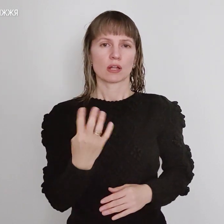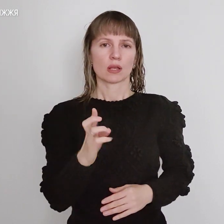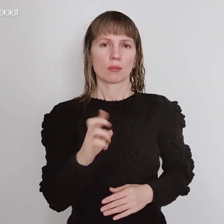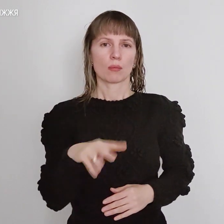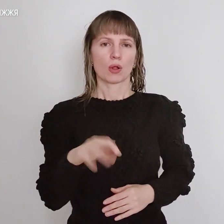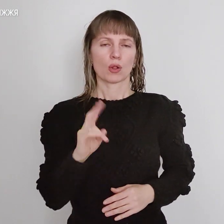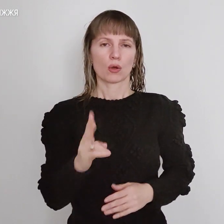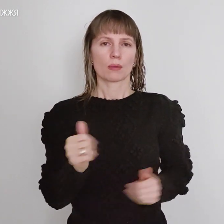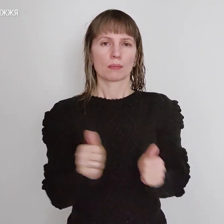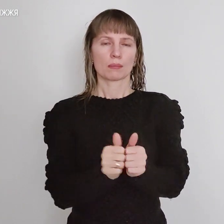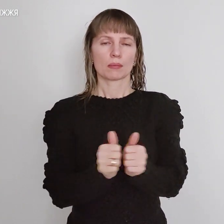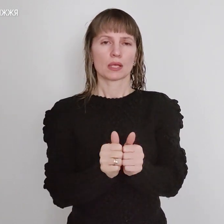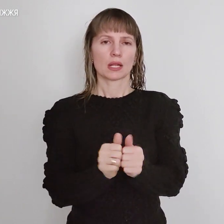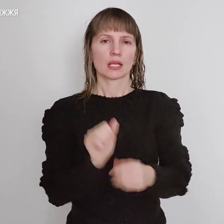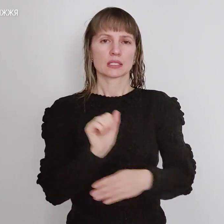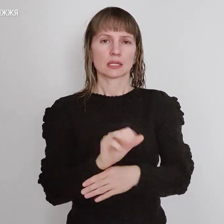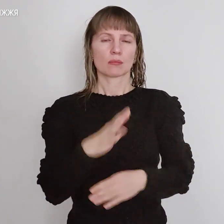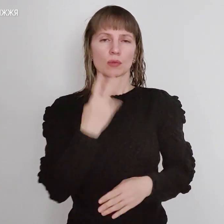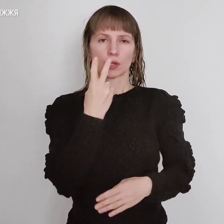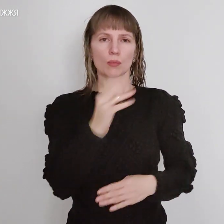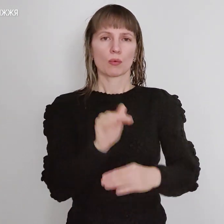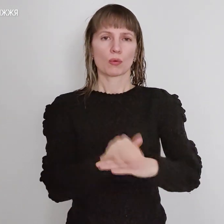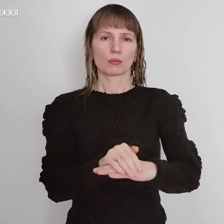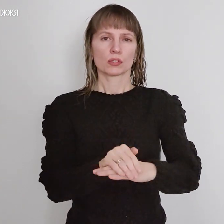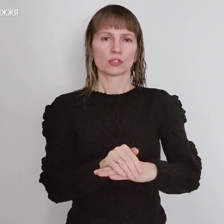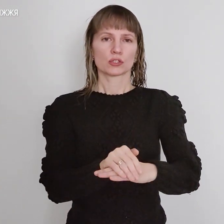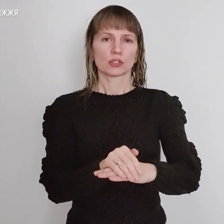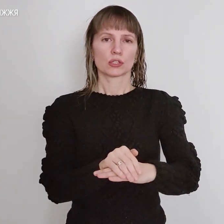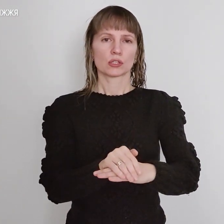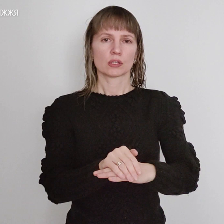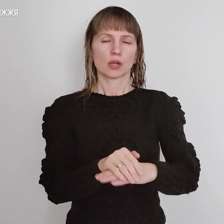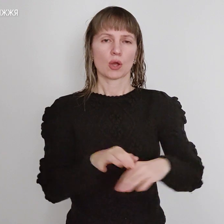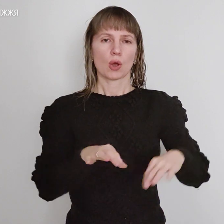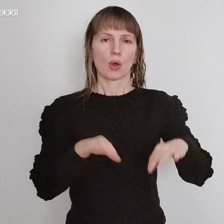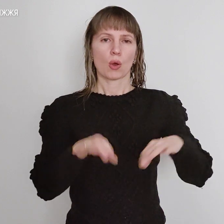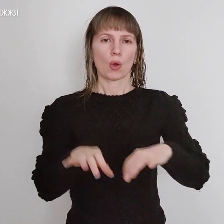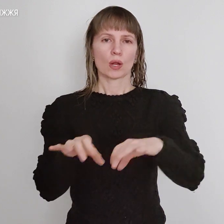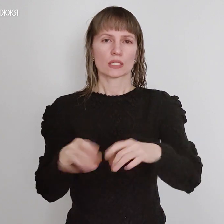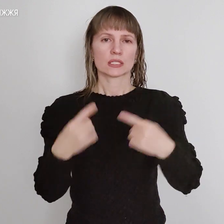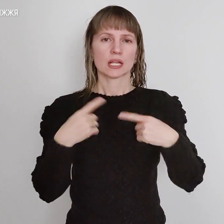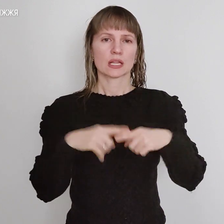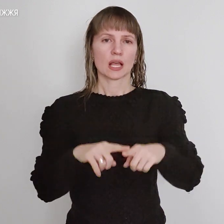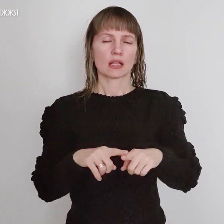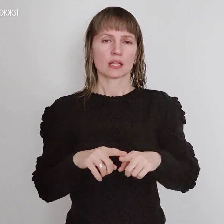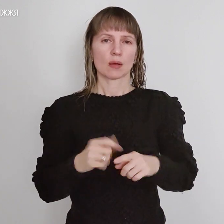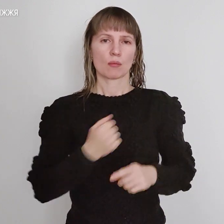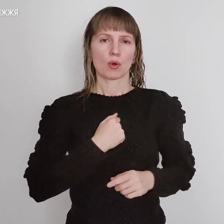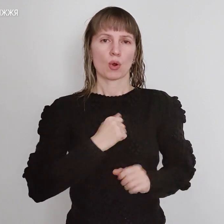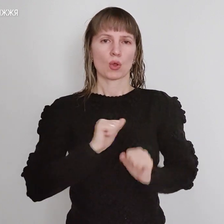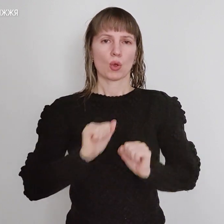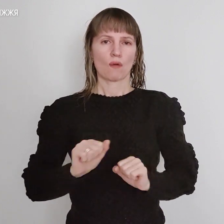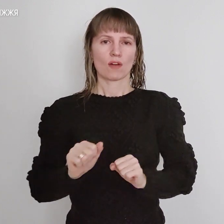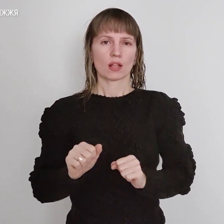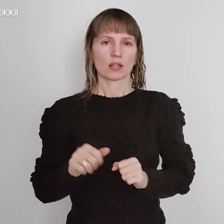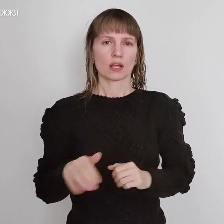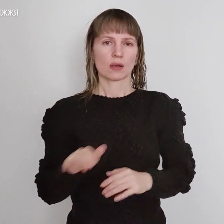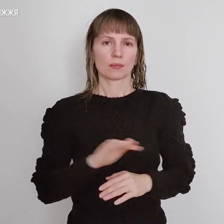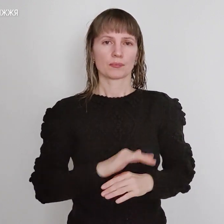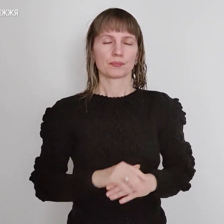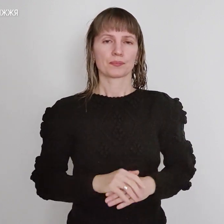Біля станції також були приміщені окраїнська техніка та броньована. Про